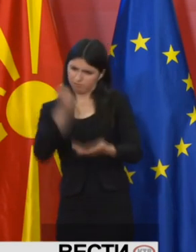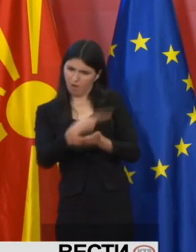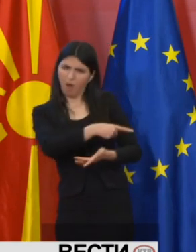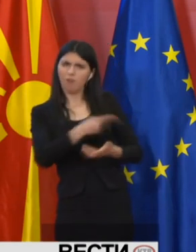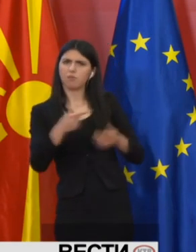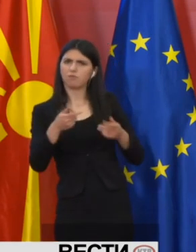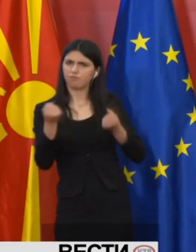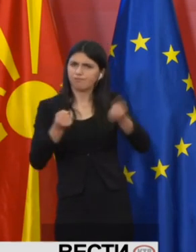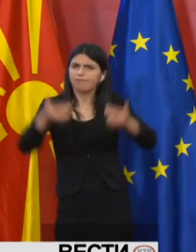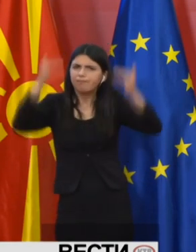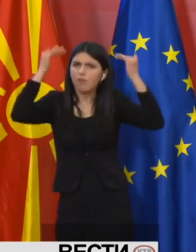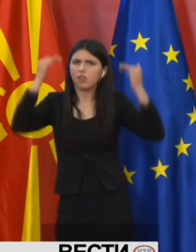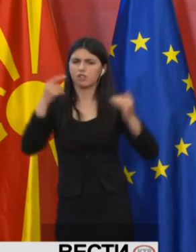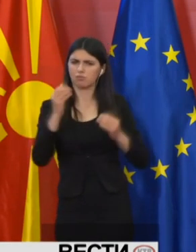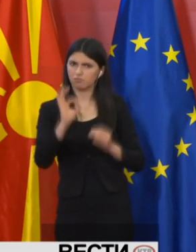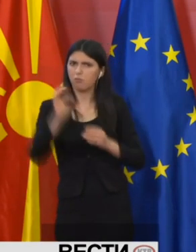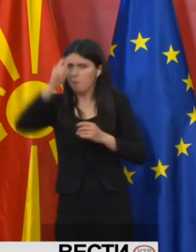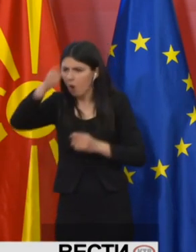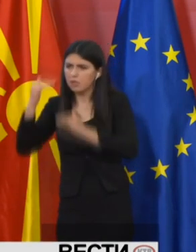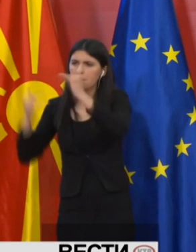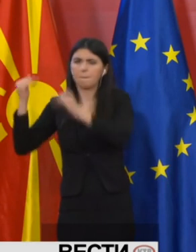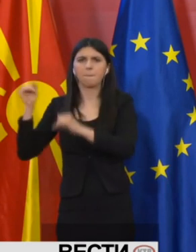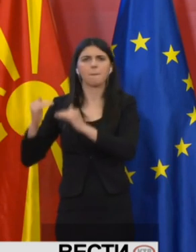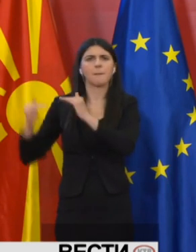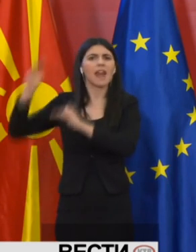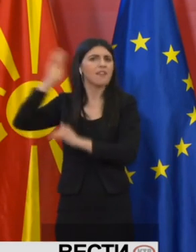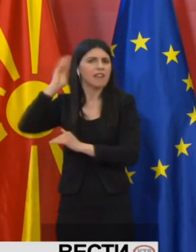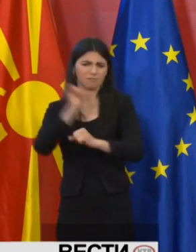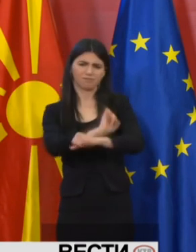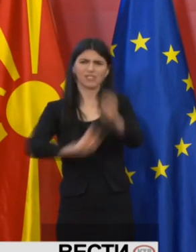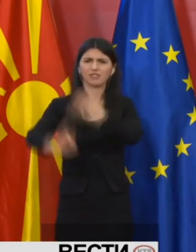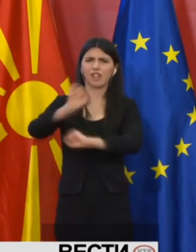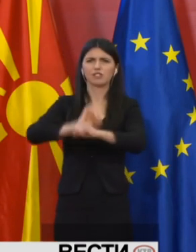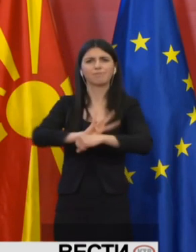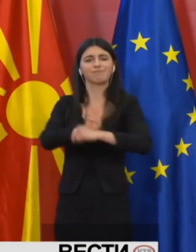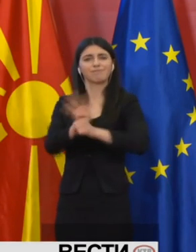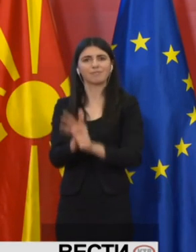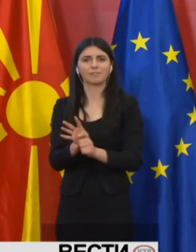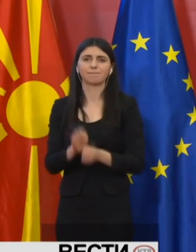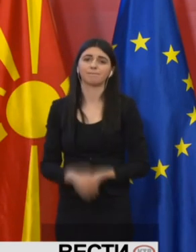придржуваат на пропишаните препореки за заштита од вирусот COVID-19.